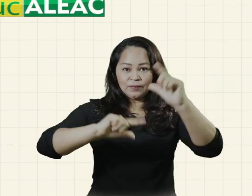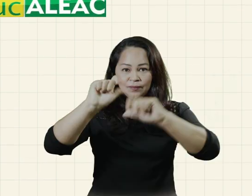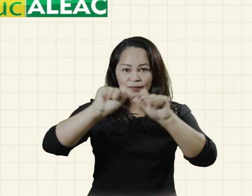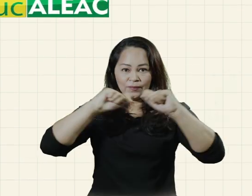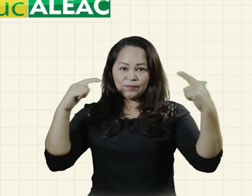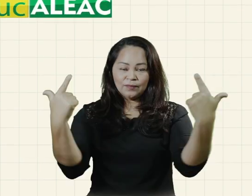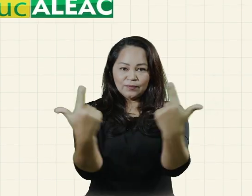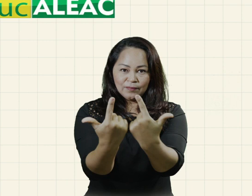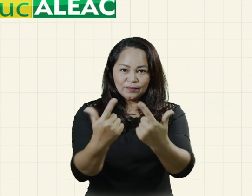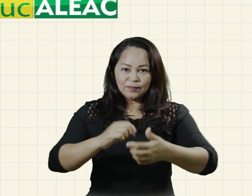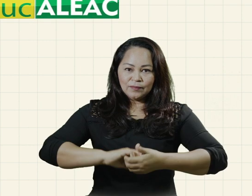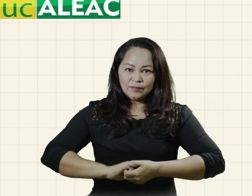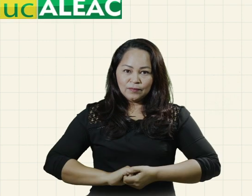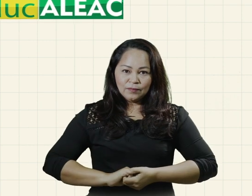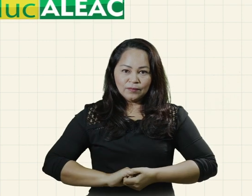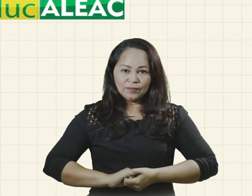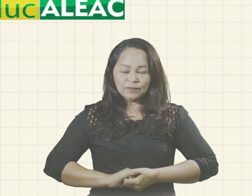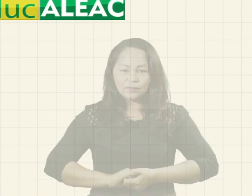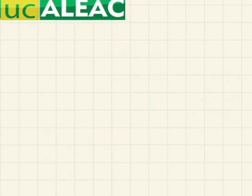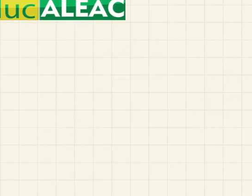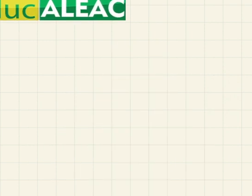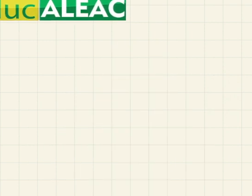Assembleia Legislativa do Estado do Acre